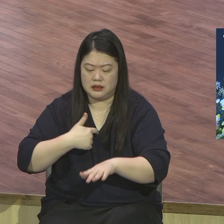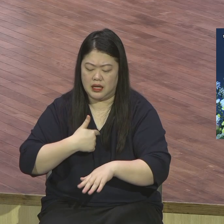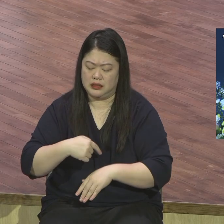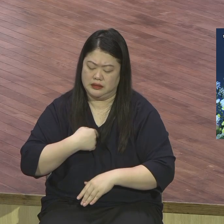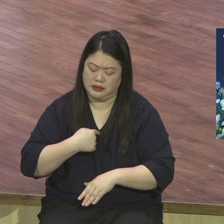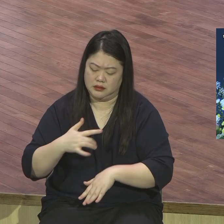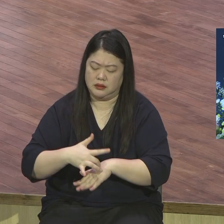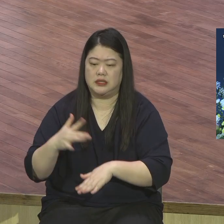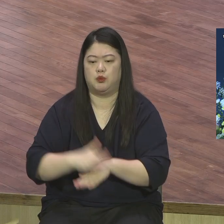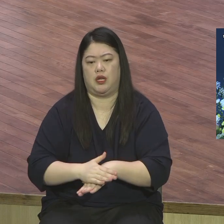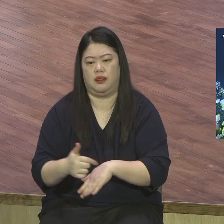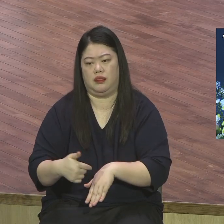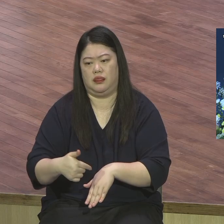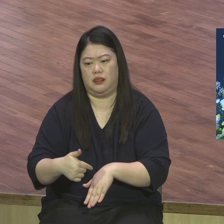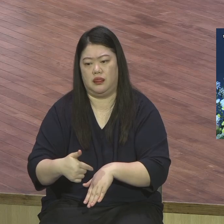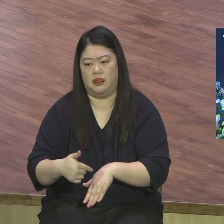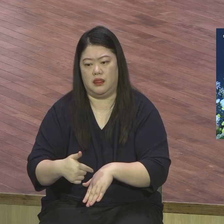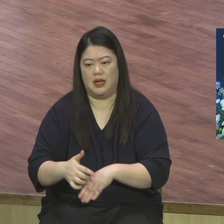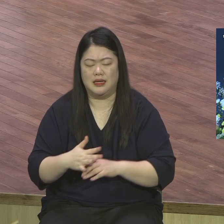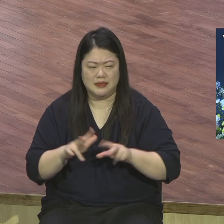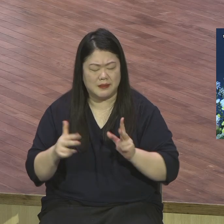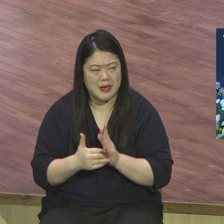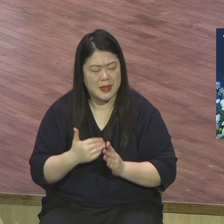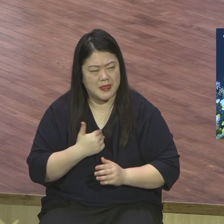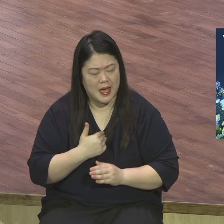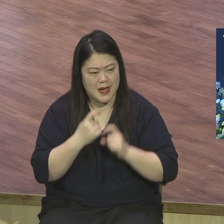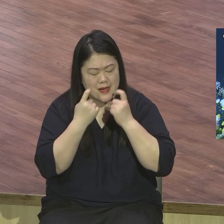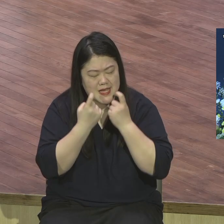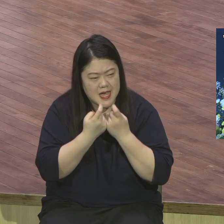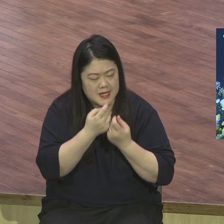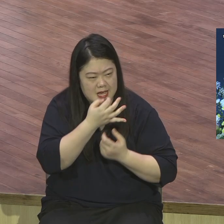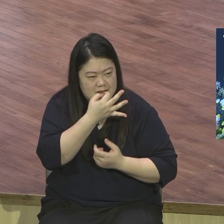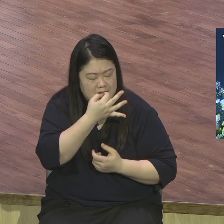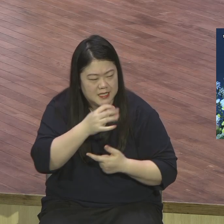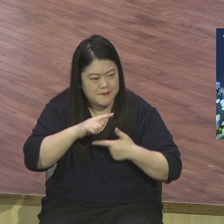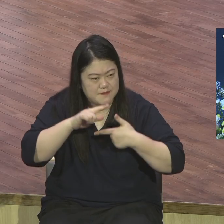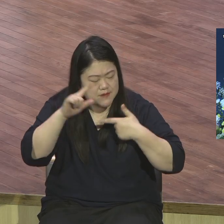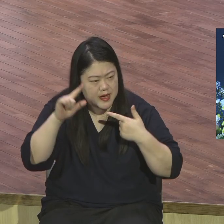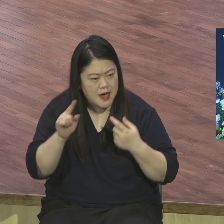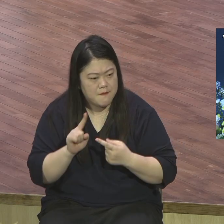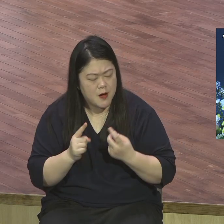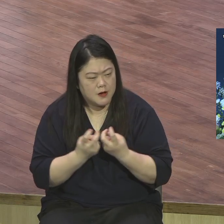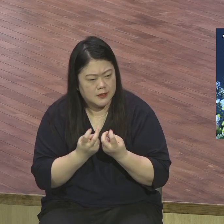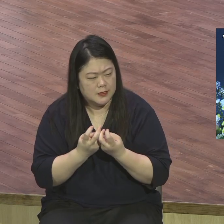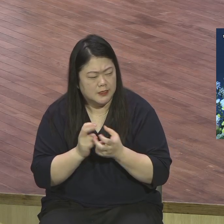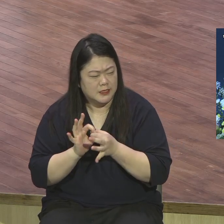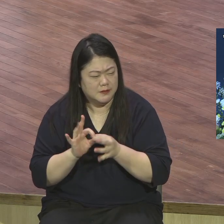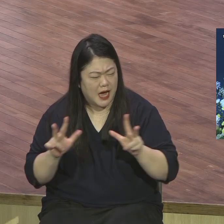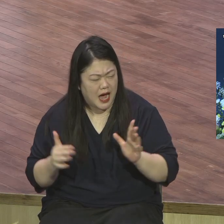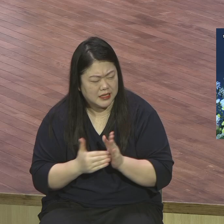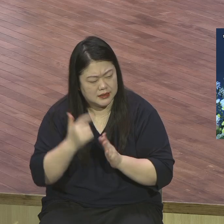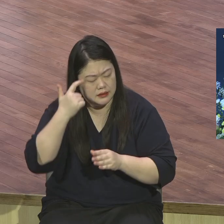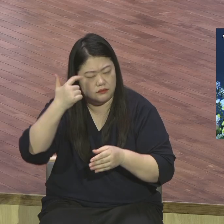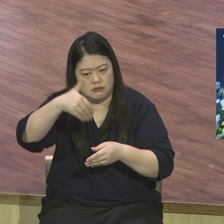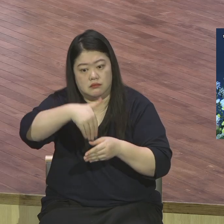각인되어 있는 잘못 각인된 것 장세기 6장의 잘못된 이 옛틀 이걸 다 깨라 불신앙